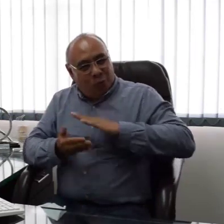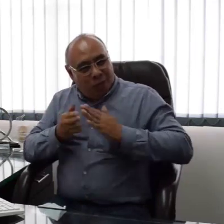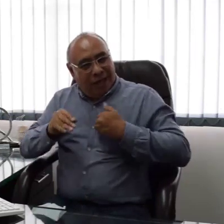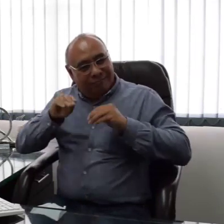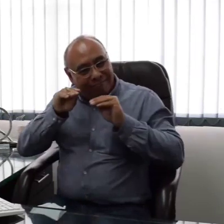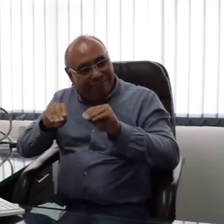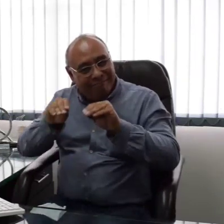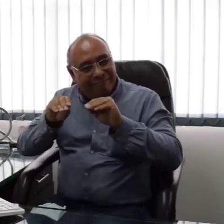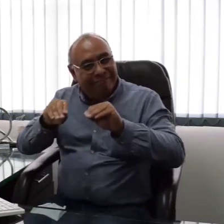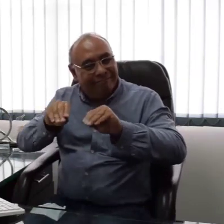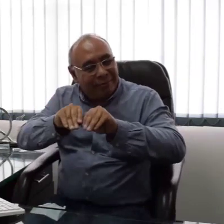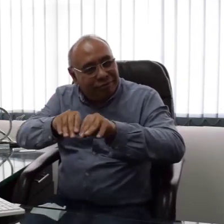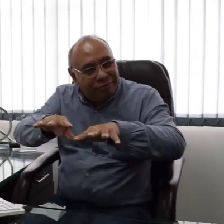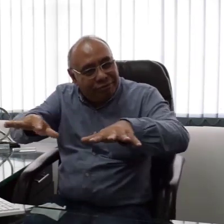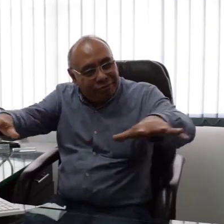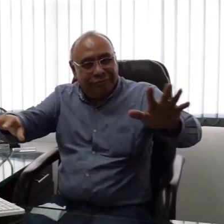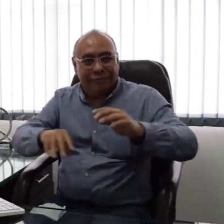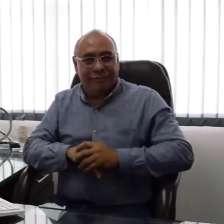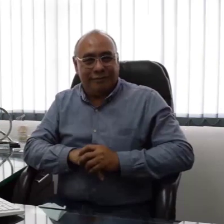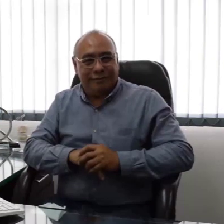Nosotros, como comunidad sorda, enseñarles a difundirla.